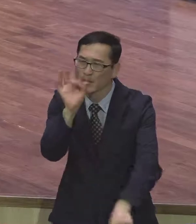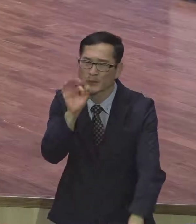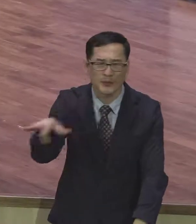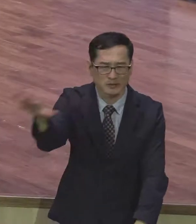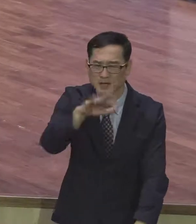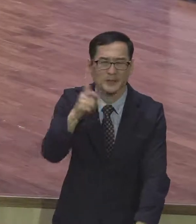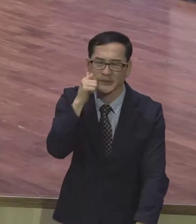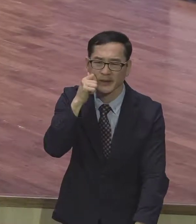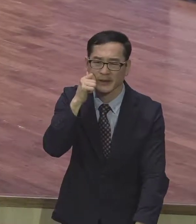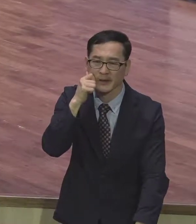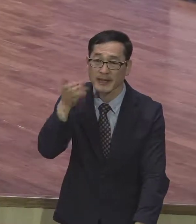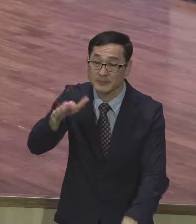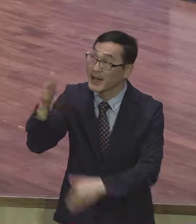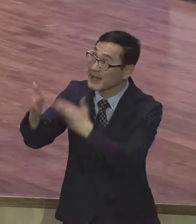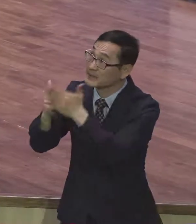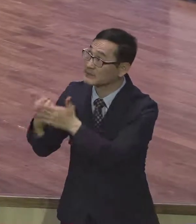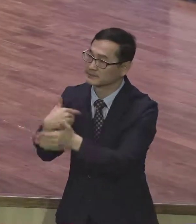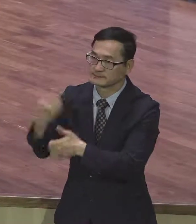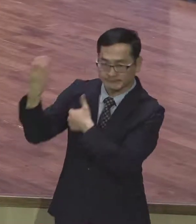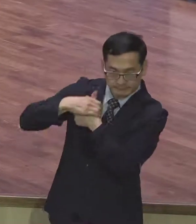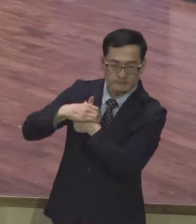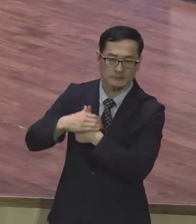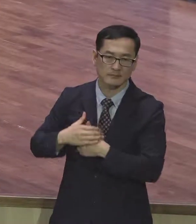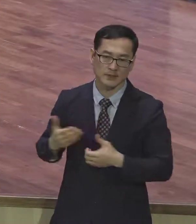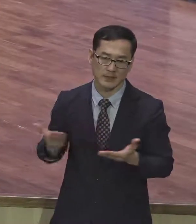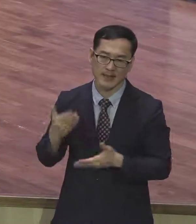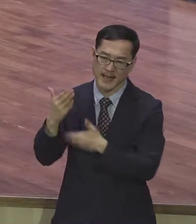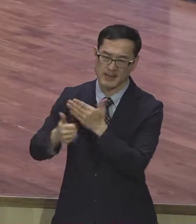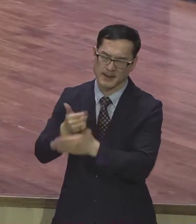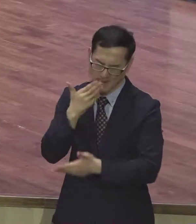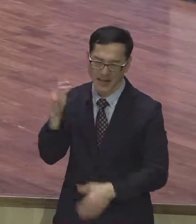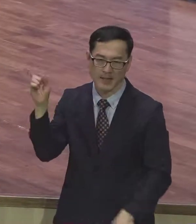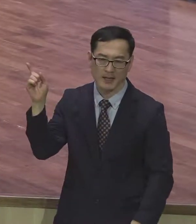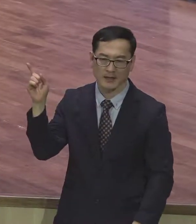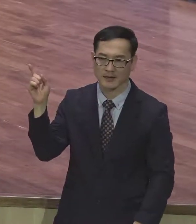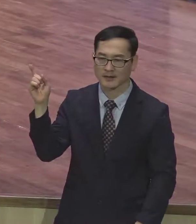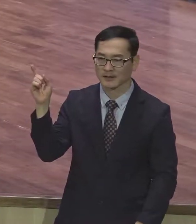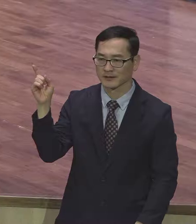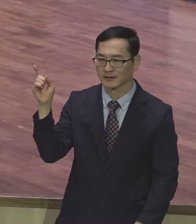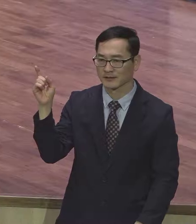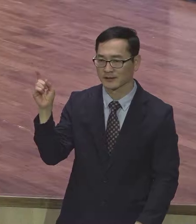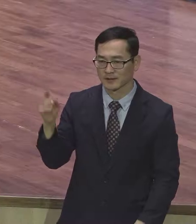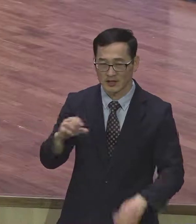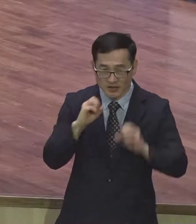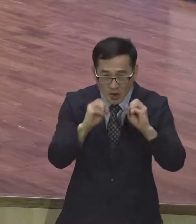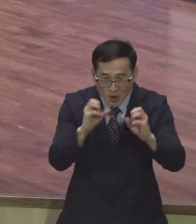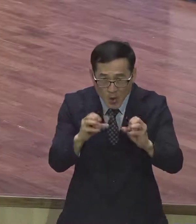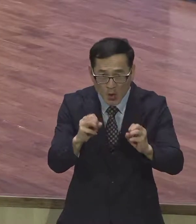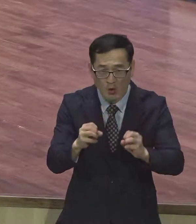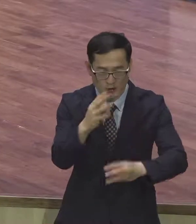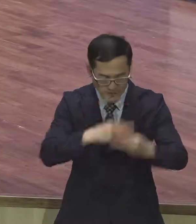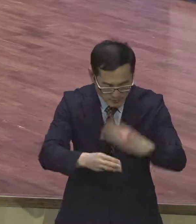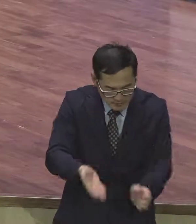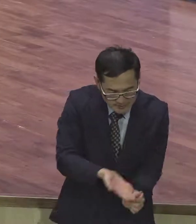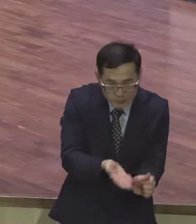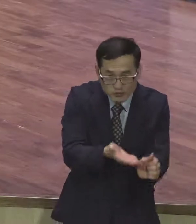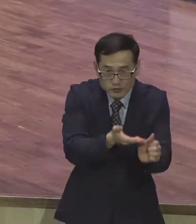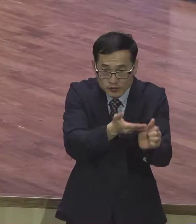하신 재창조의 응답 인생작품 교회를 세우고 전도와 성교 랩도 세우는 응답을요 전부 인생